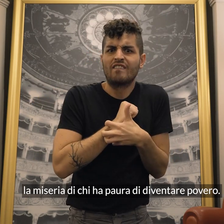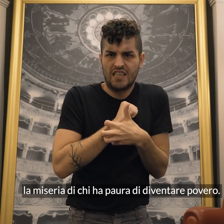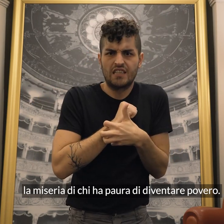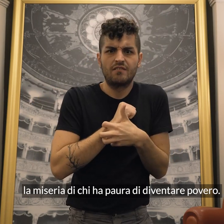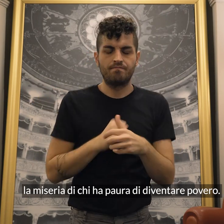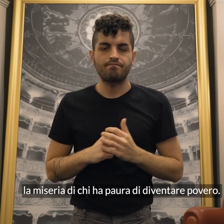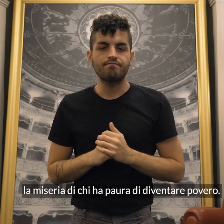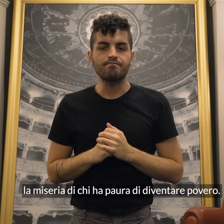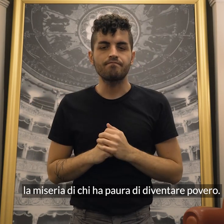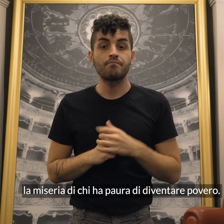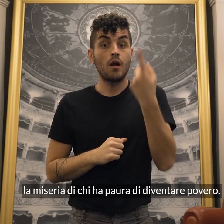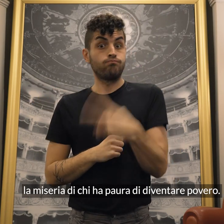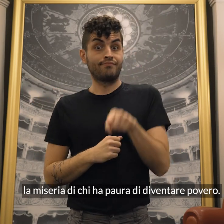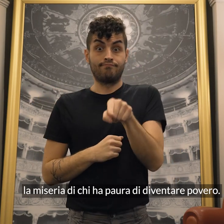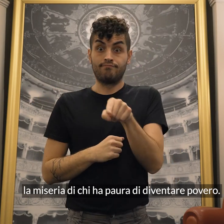di chi ha paura di diventare povero.